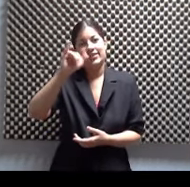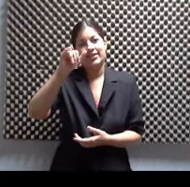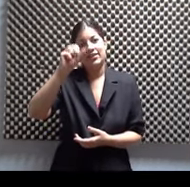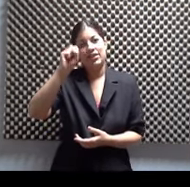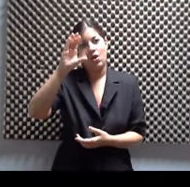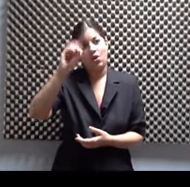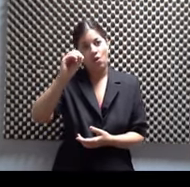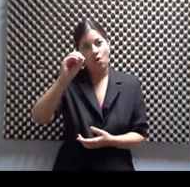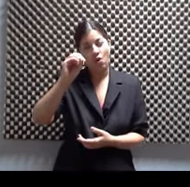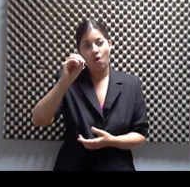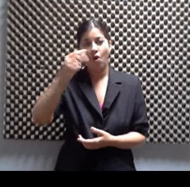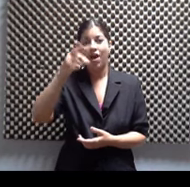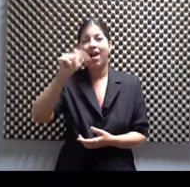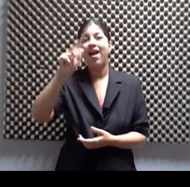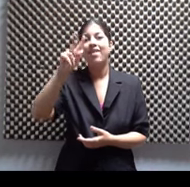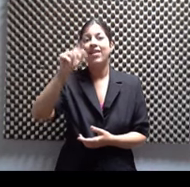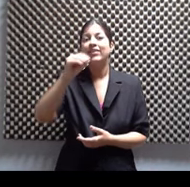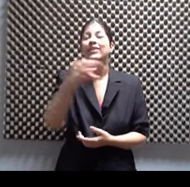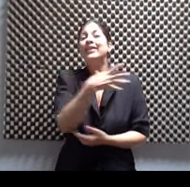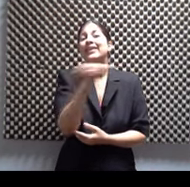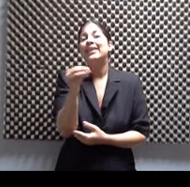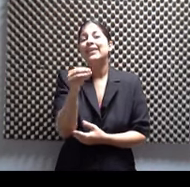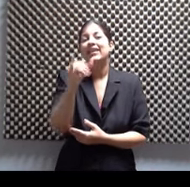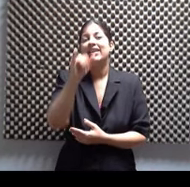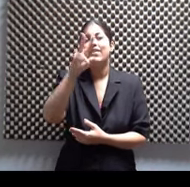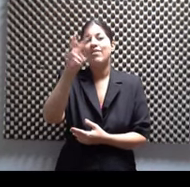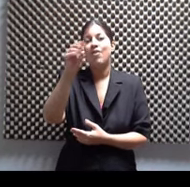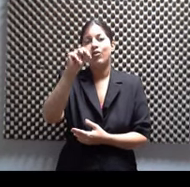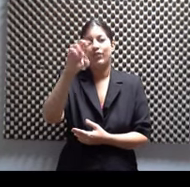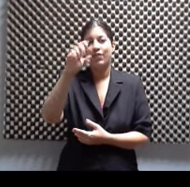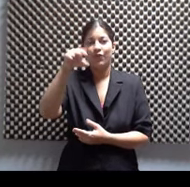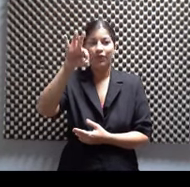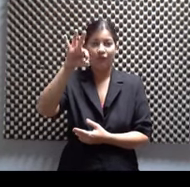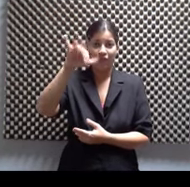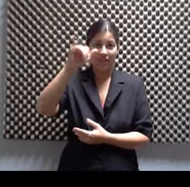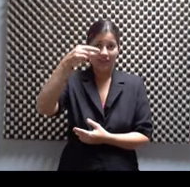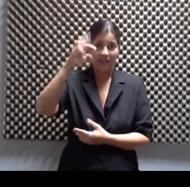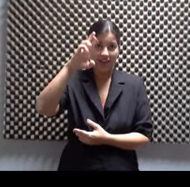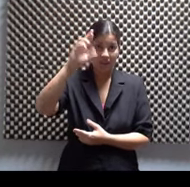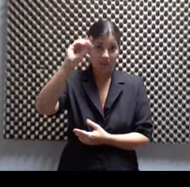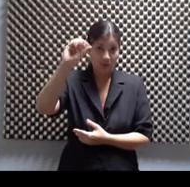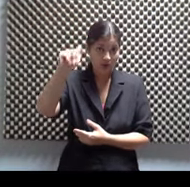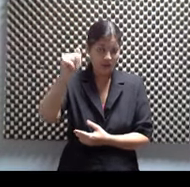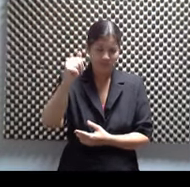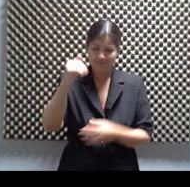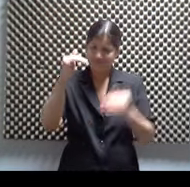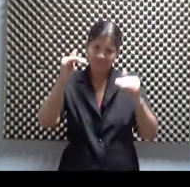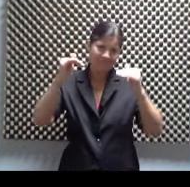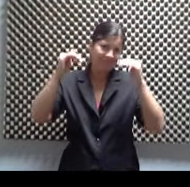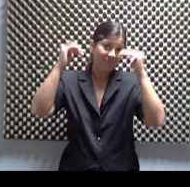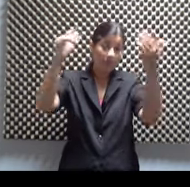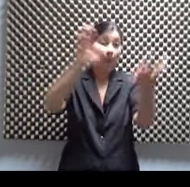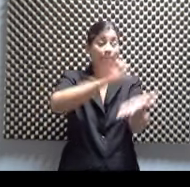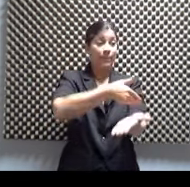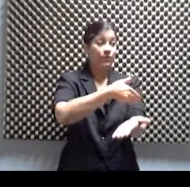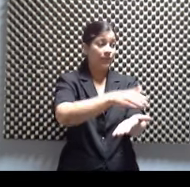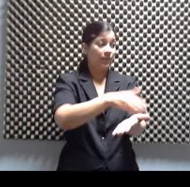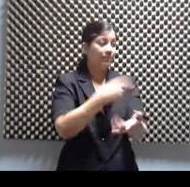son dos grandes figuras exponentes de la música. Y nos